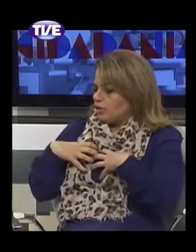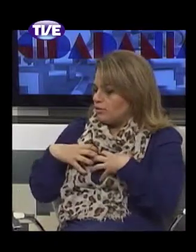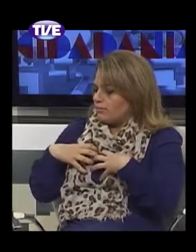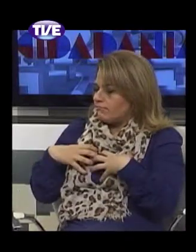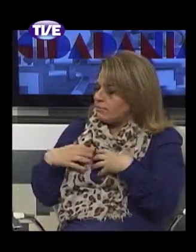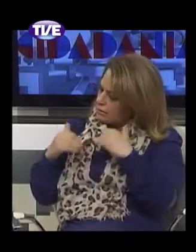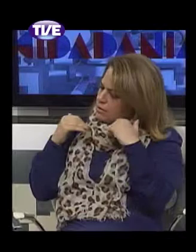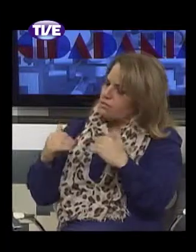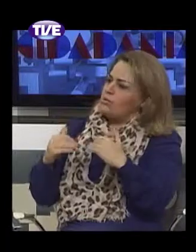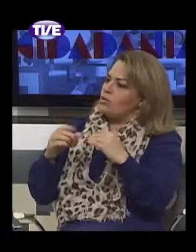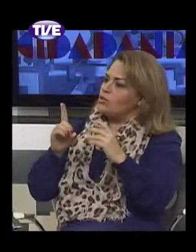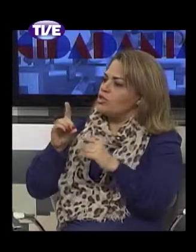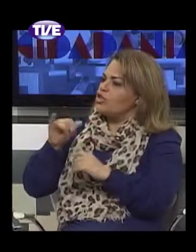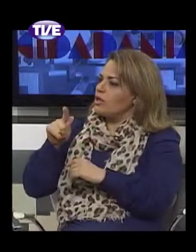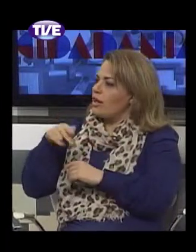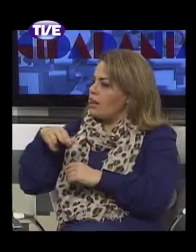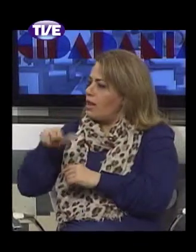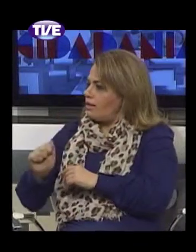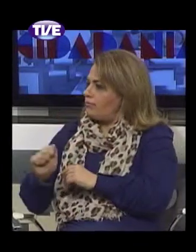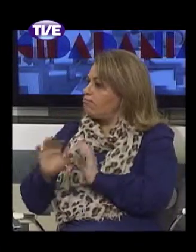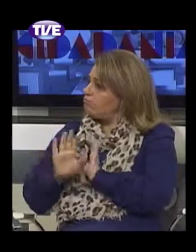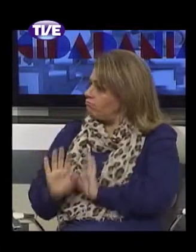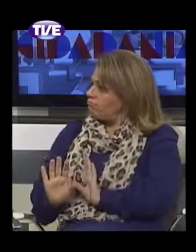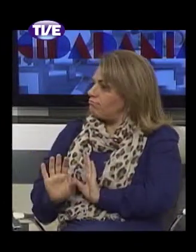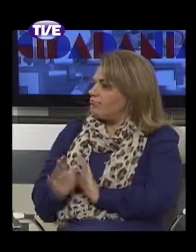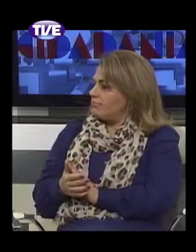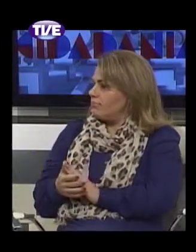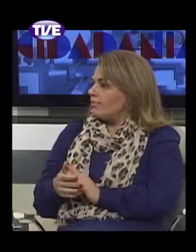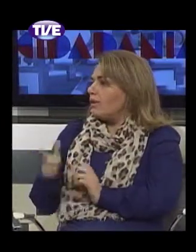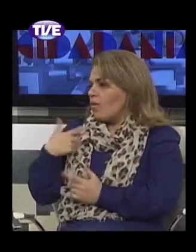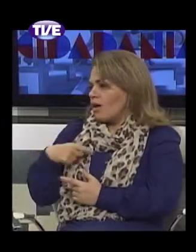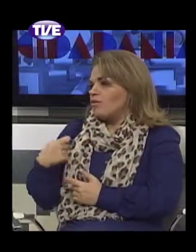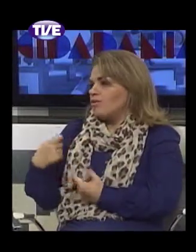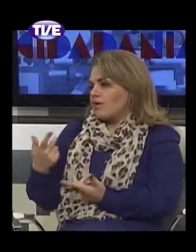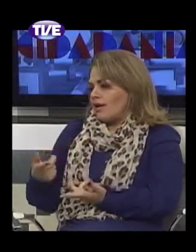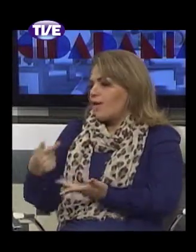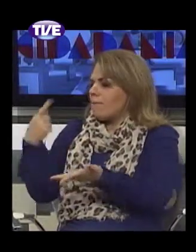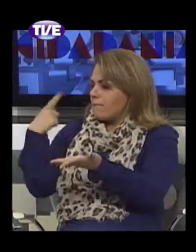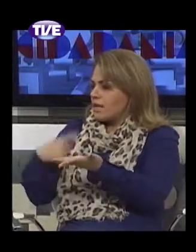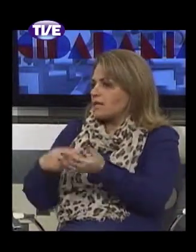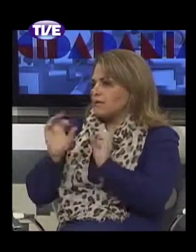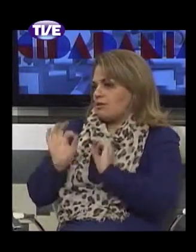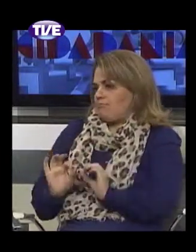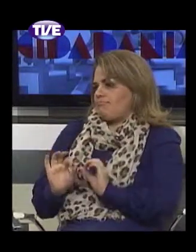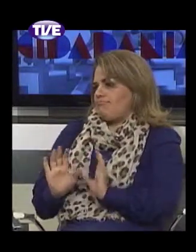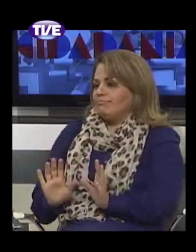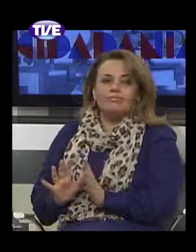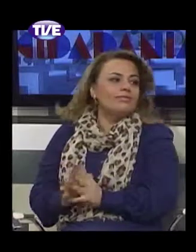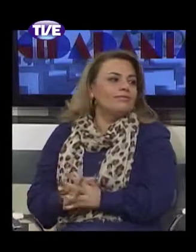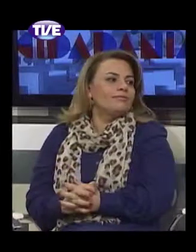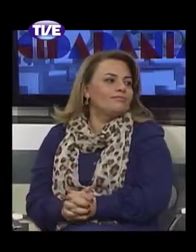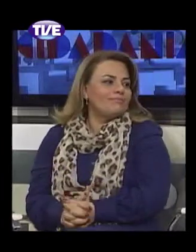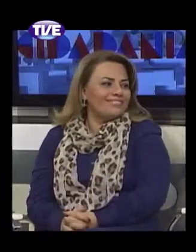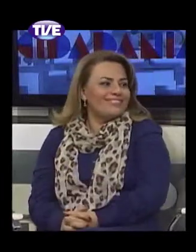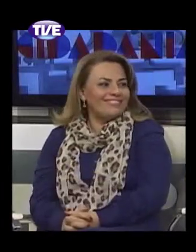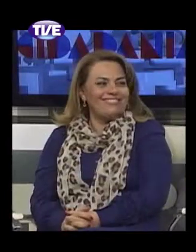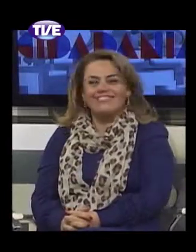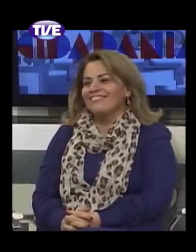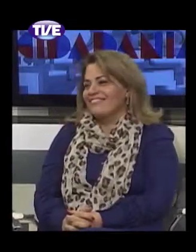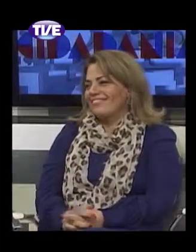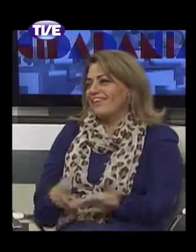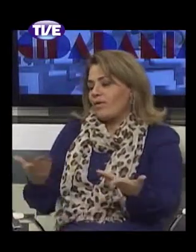direito deles, deveria ser um dever nosso esse conhecimento, e a gente não tem. Eu quero ouvir de vocês ainda, mas chegou a hora do